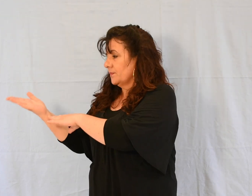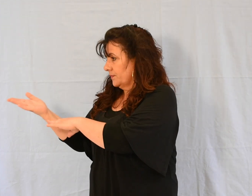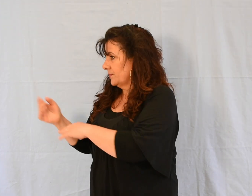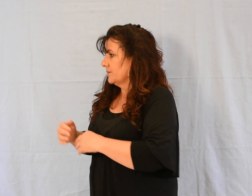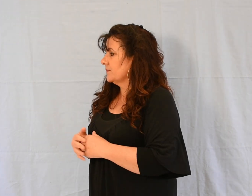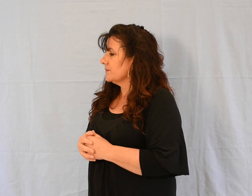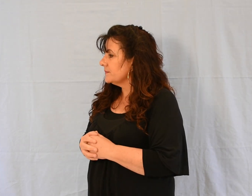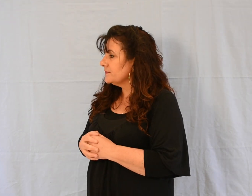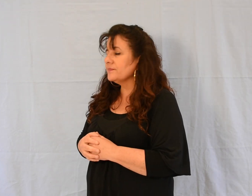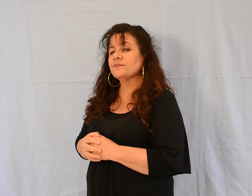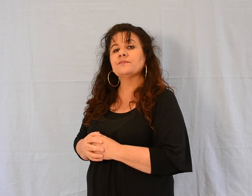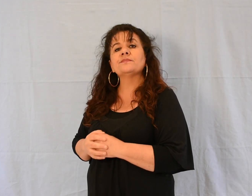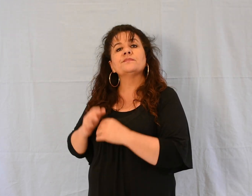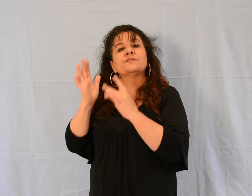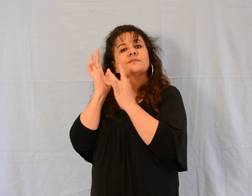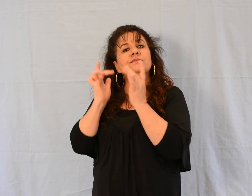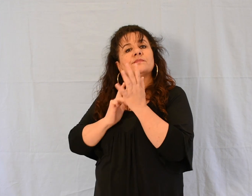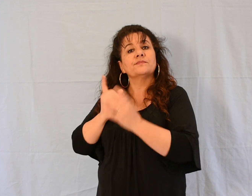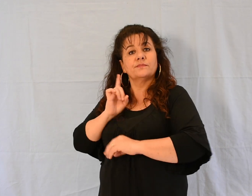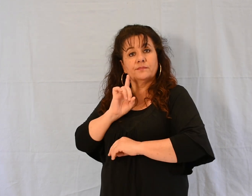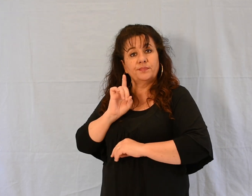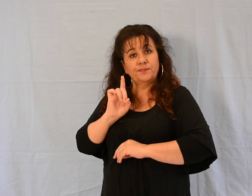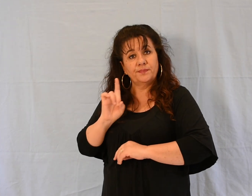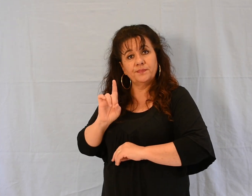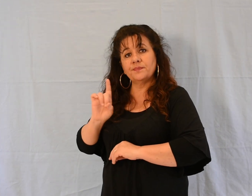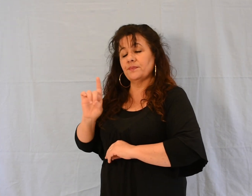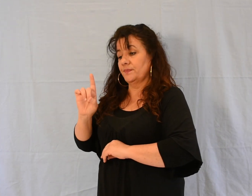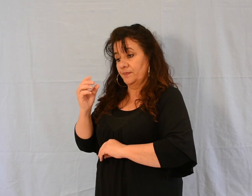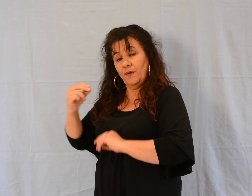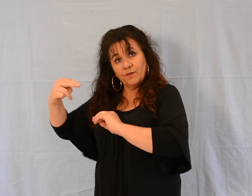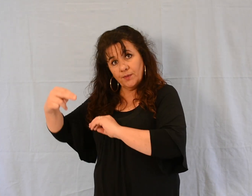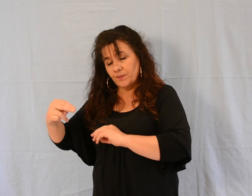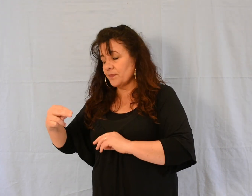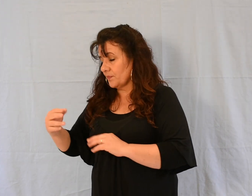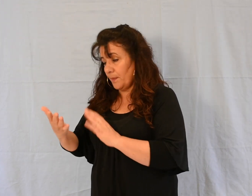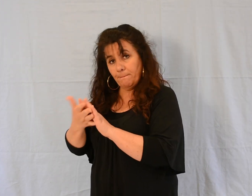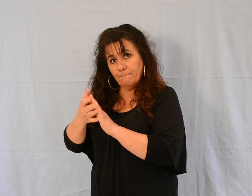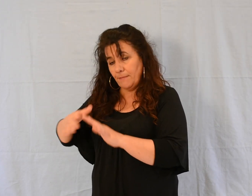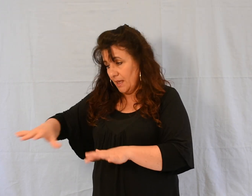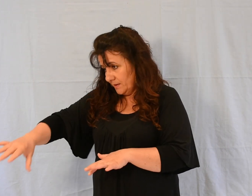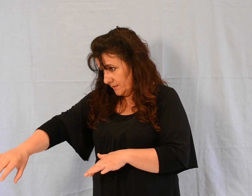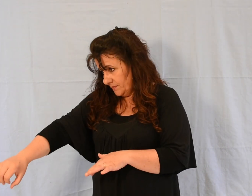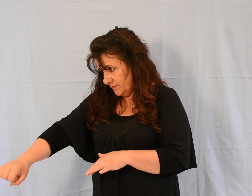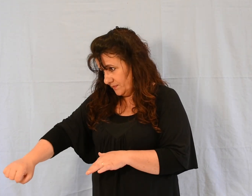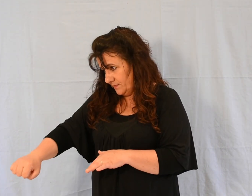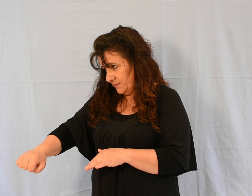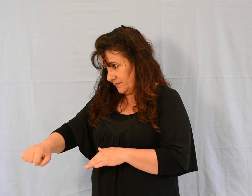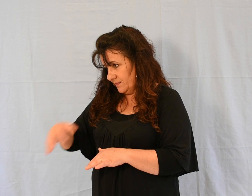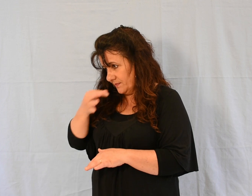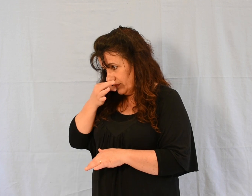» Il saisit la main de l'enfant et lui dit, « Talitakoum, ce qui